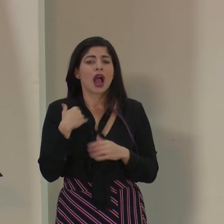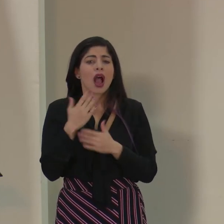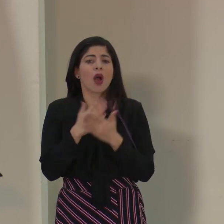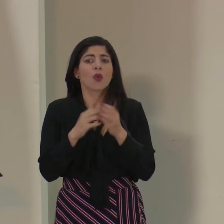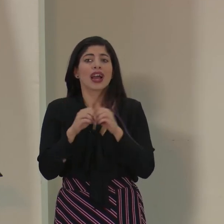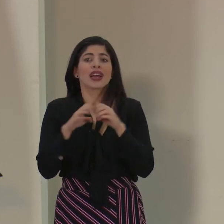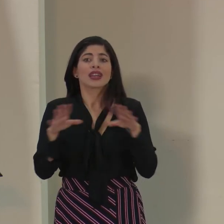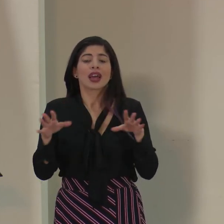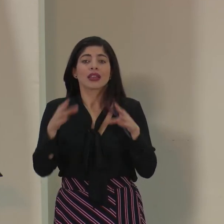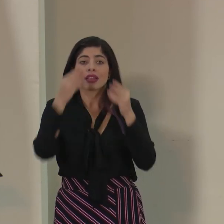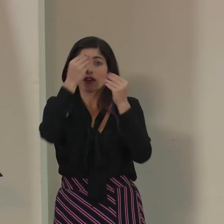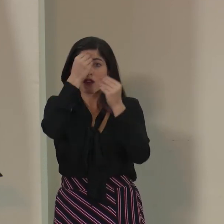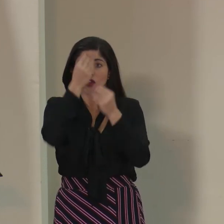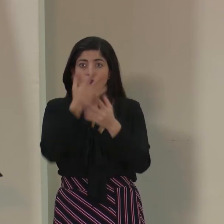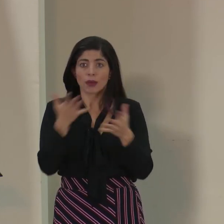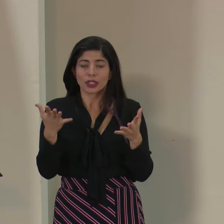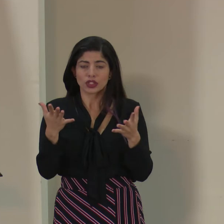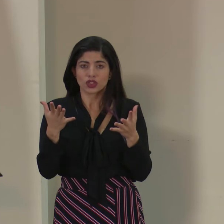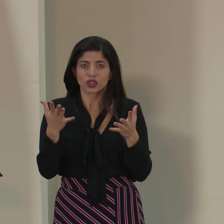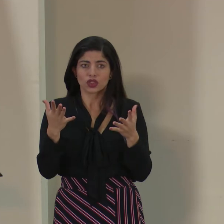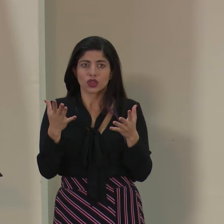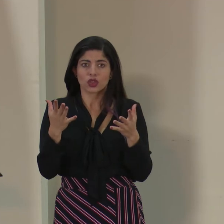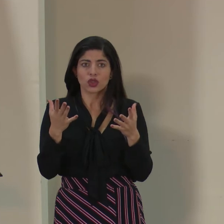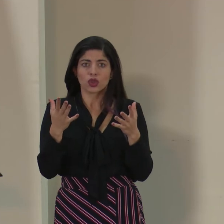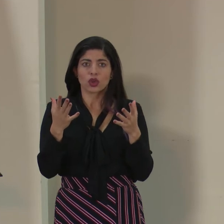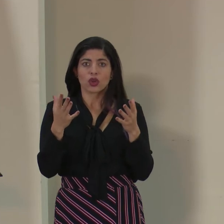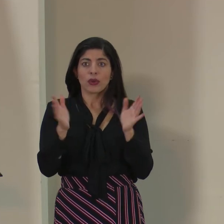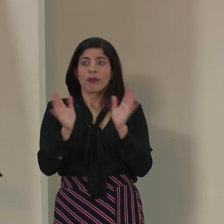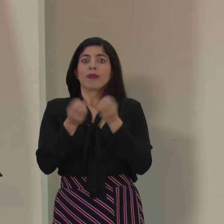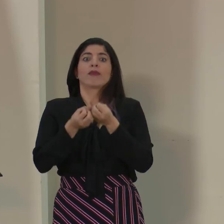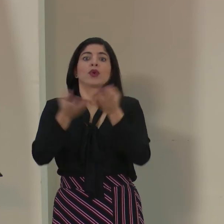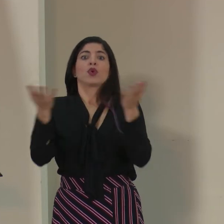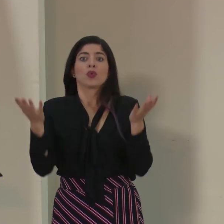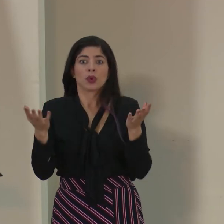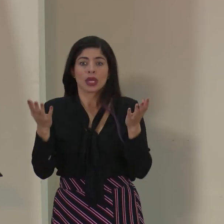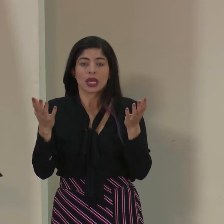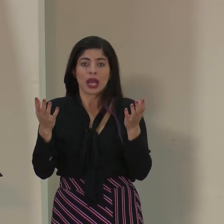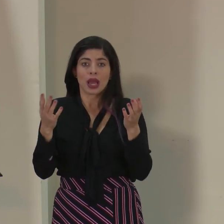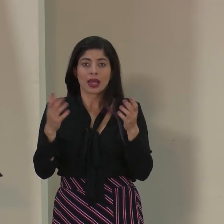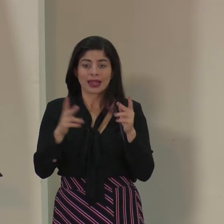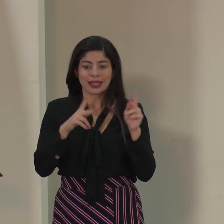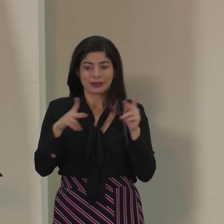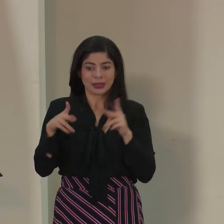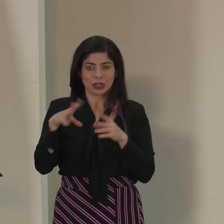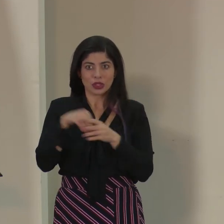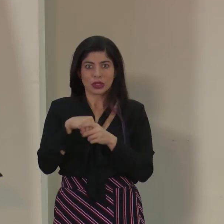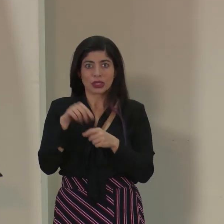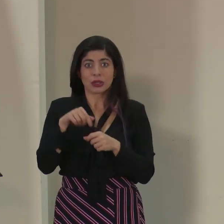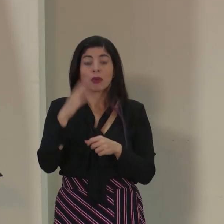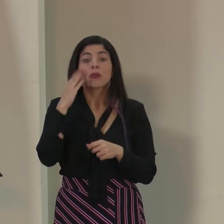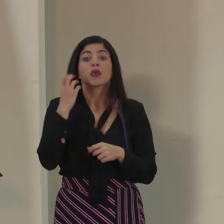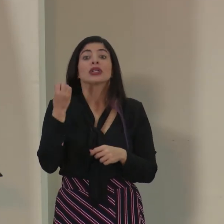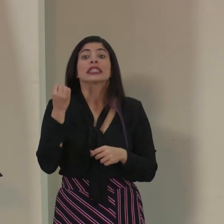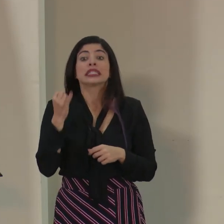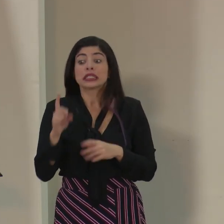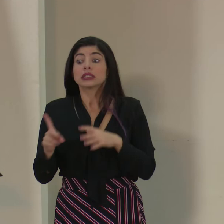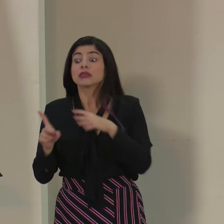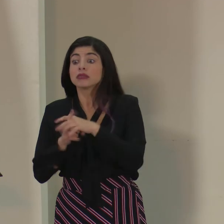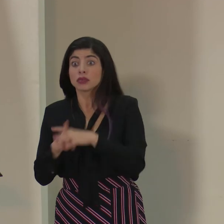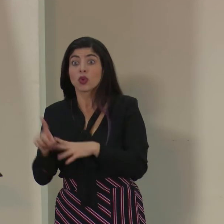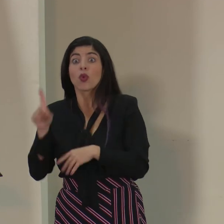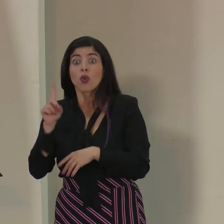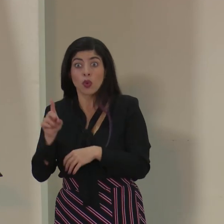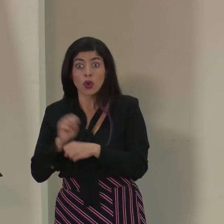informativa masiva entre los entes involucrados, por si surge un caso,